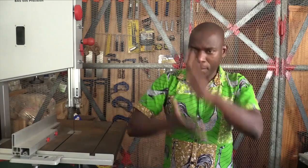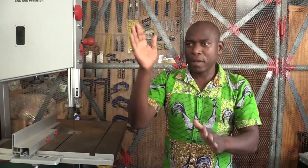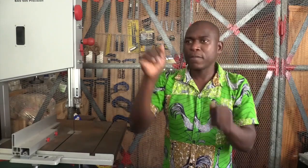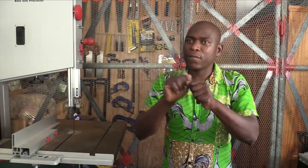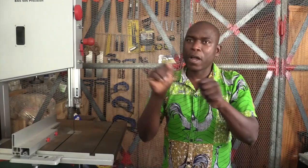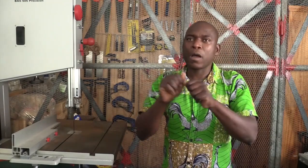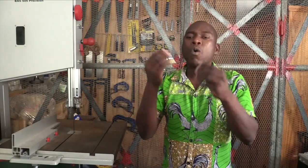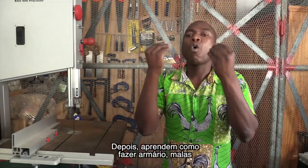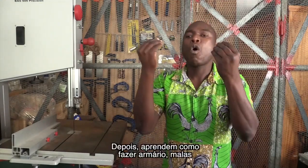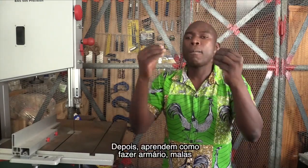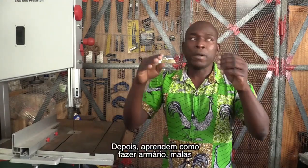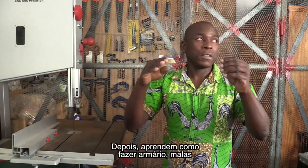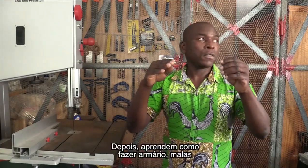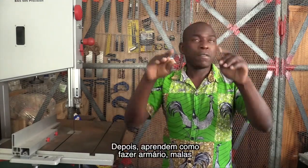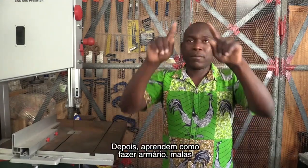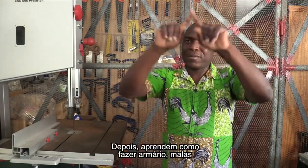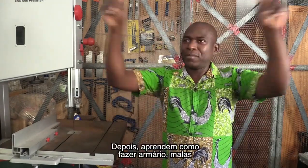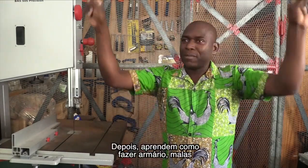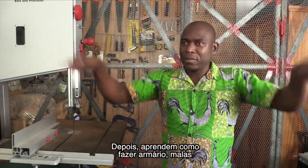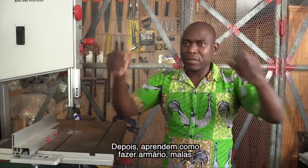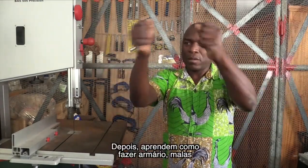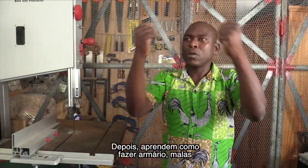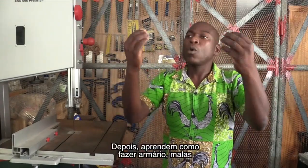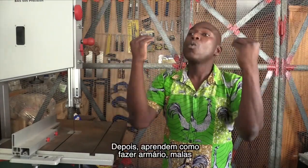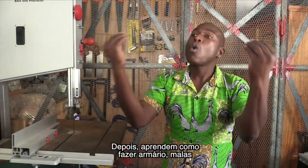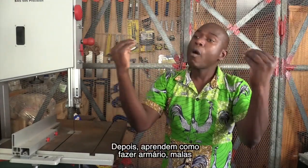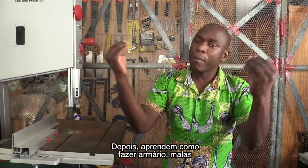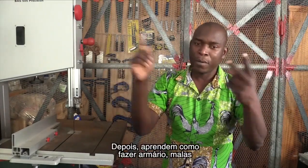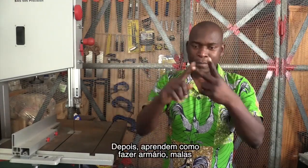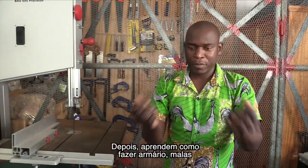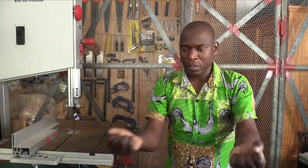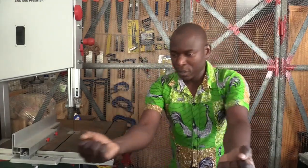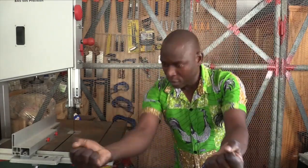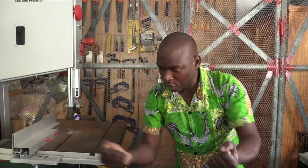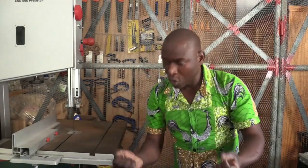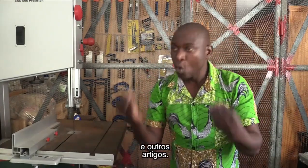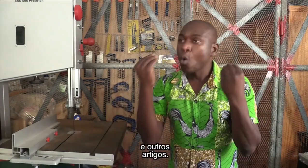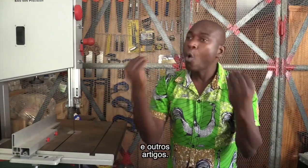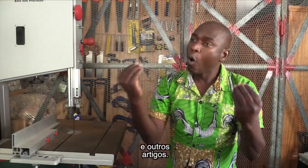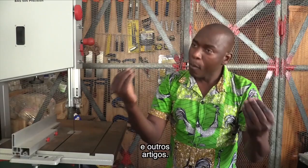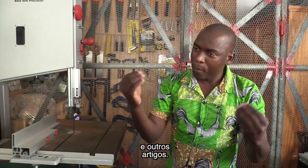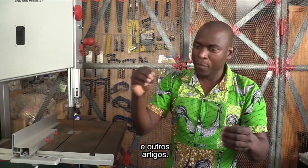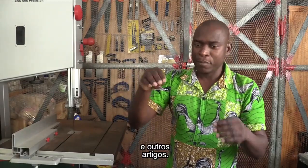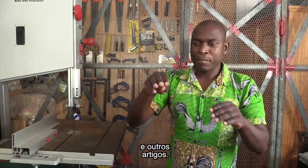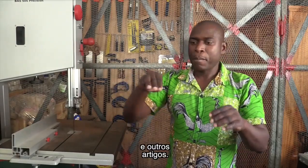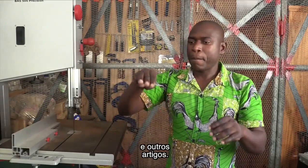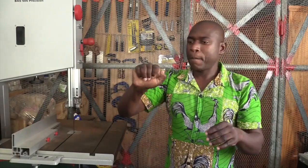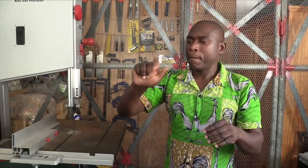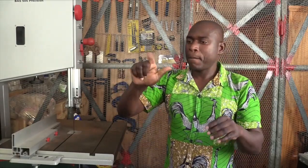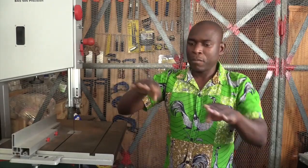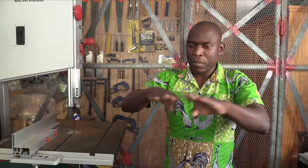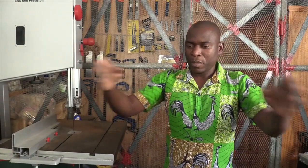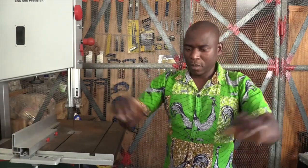medir Depois aprendem como fazer armário Malas e outros artigos